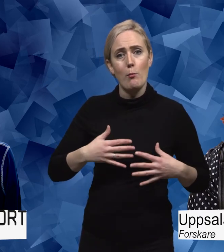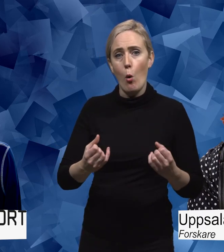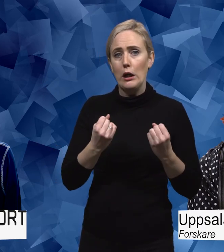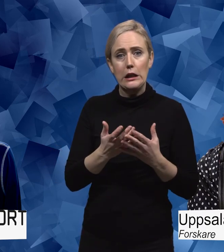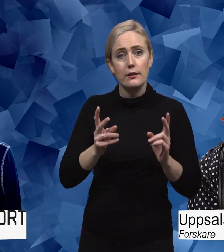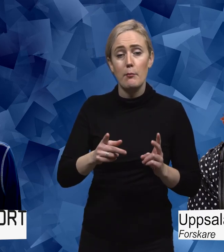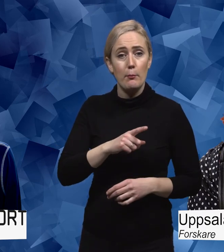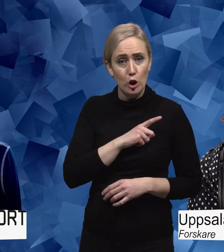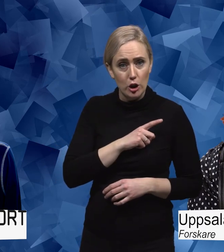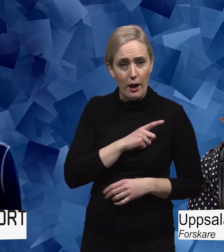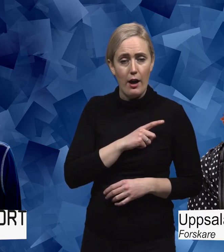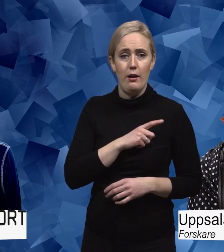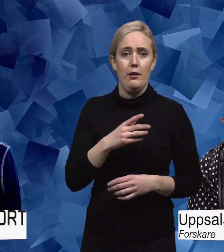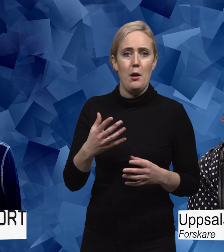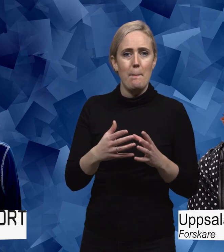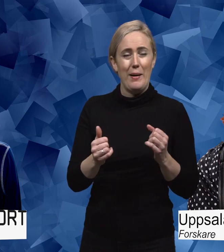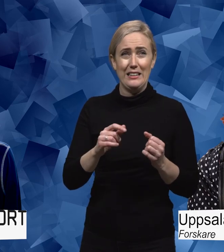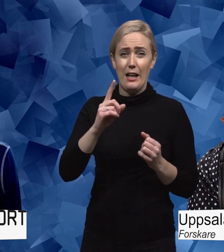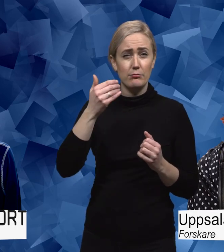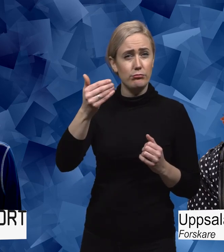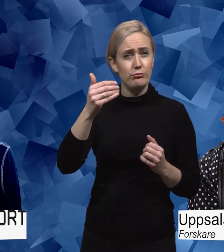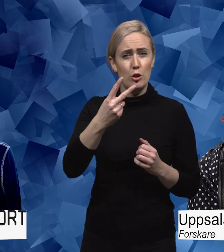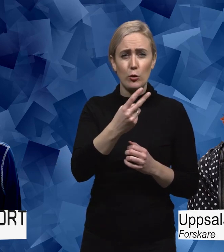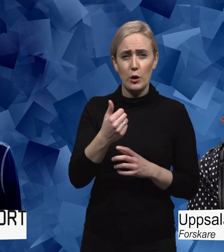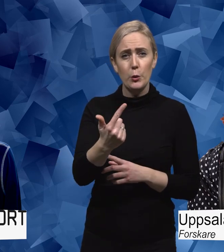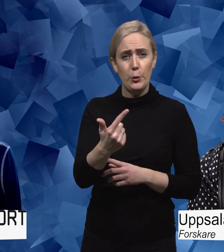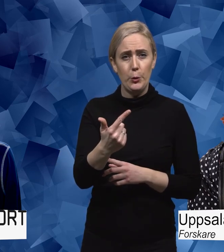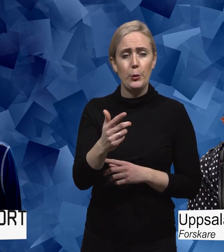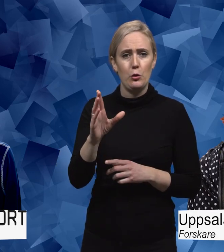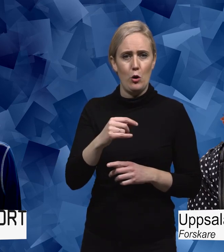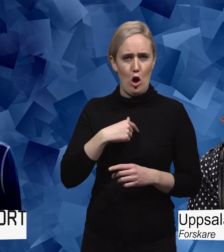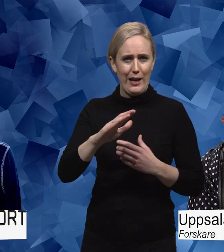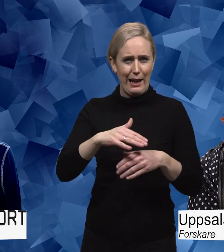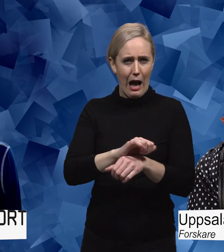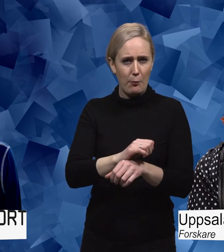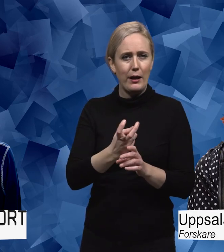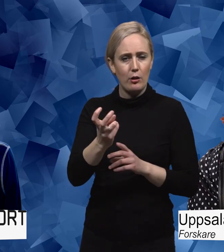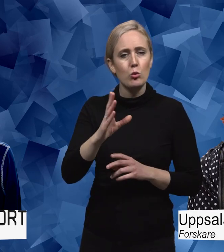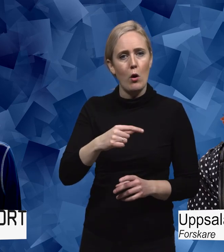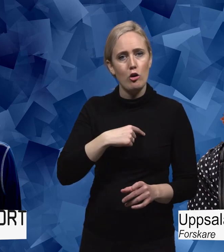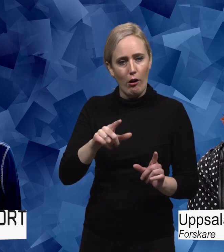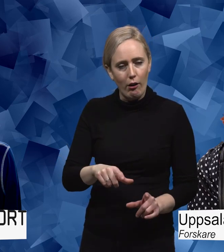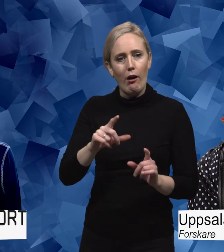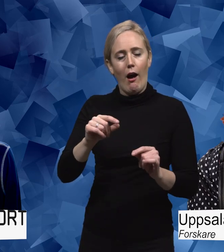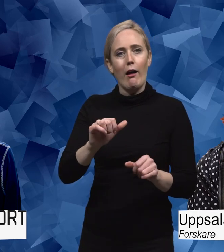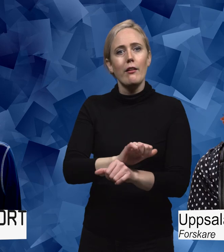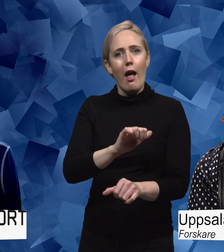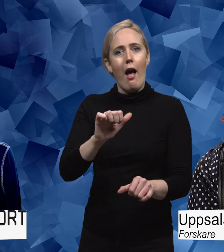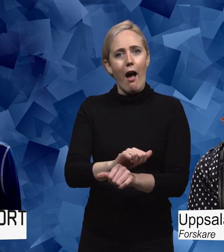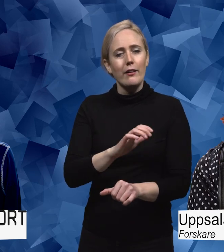på så sätt så hittade jag egentligen inte träningen förrän det här. Förrän 2007 när jag var på den här rebräsen. Först då hittade jag att min kropp kunde faktiskt